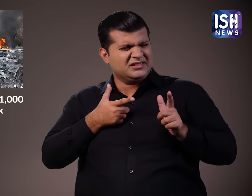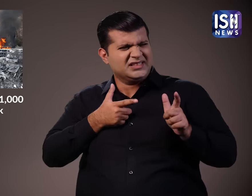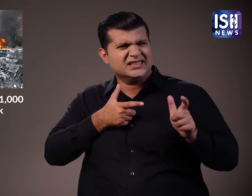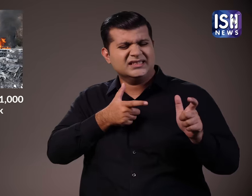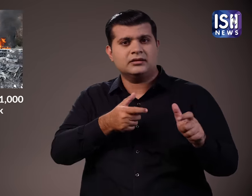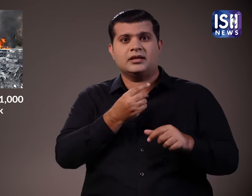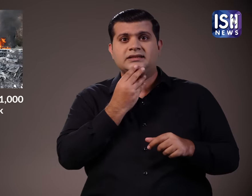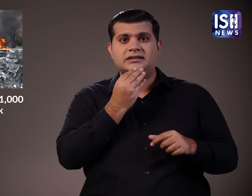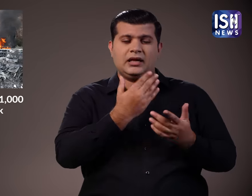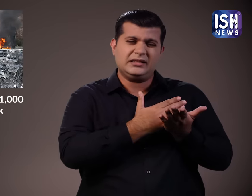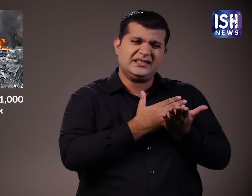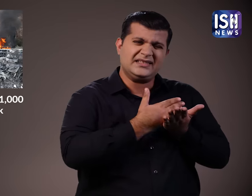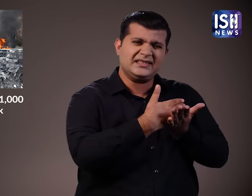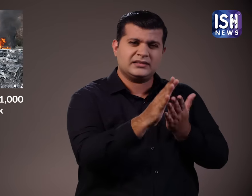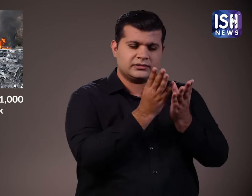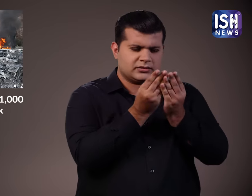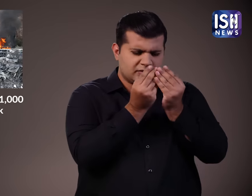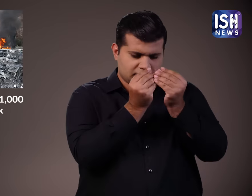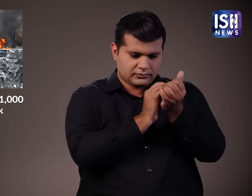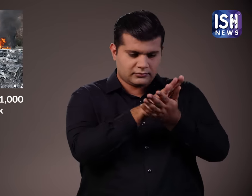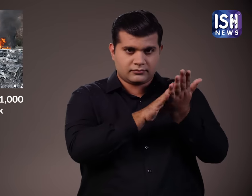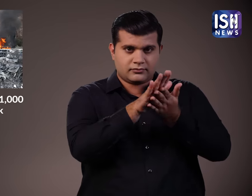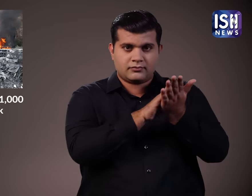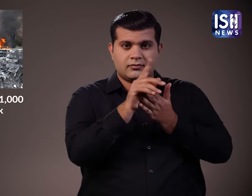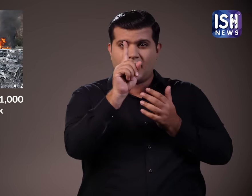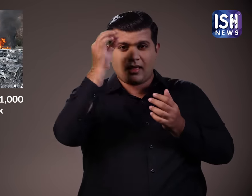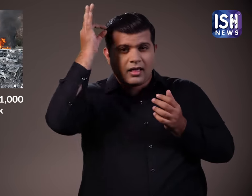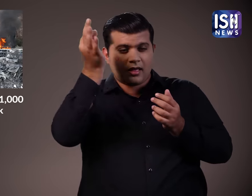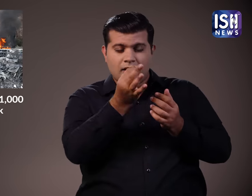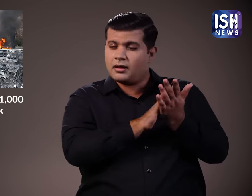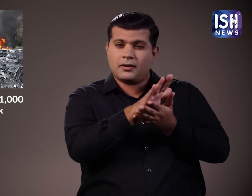मिटा देना और भूमी पर दावा कर लेना था